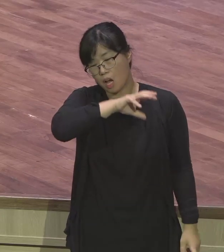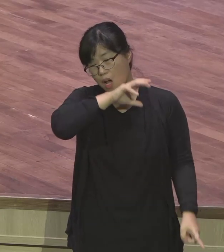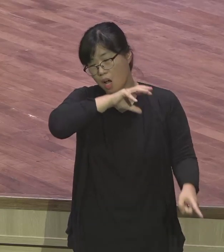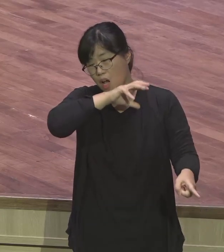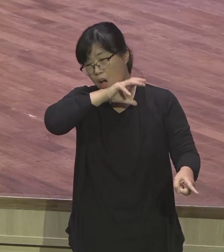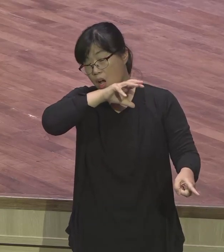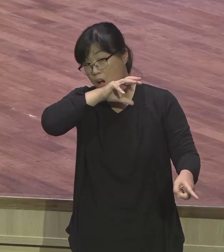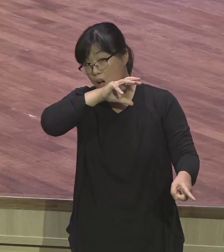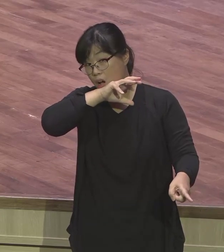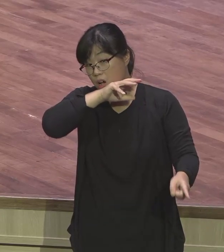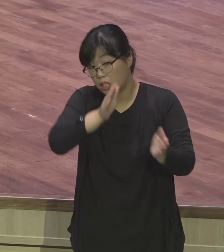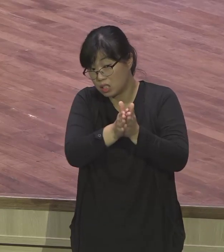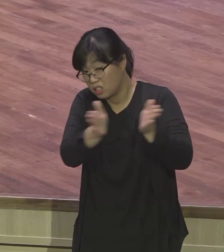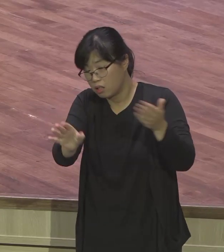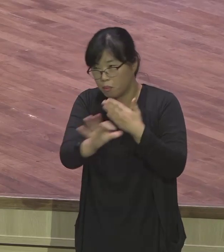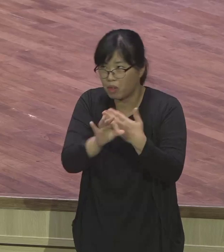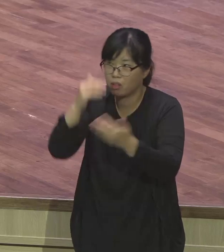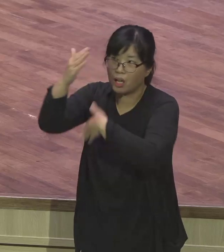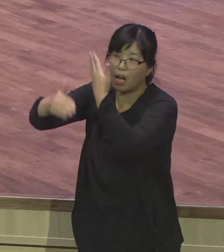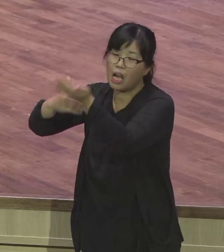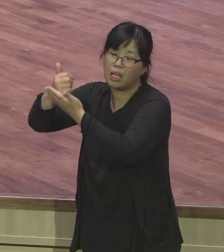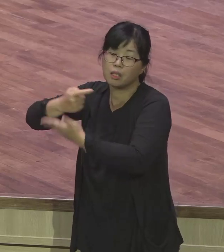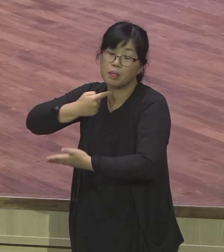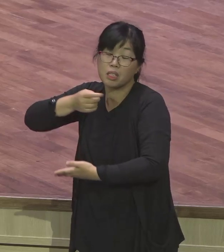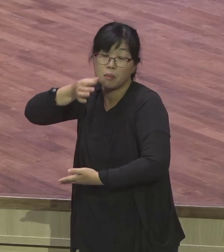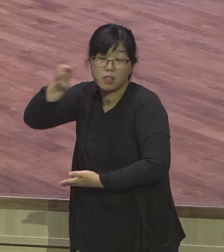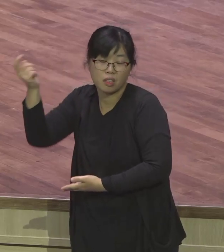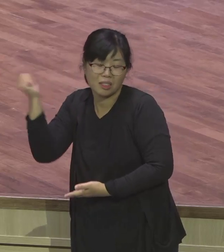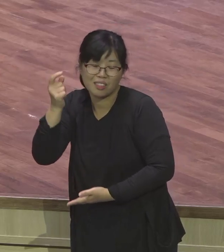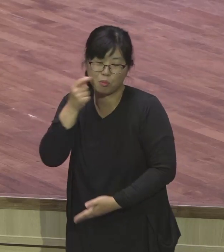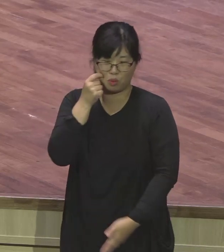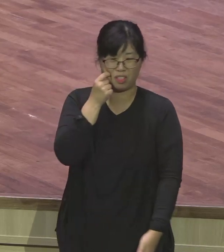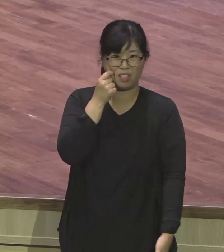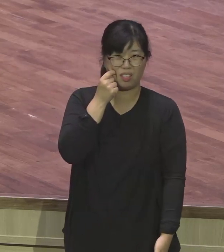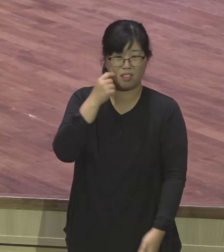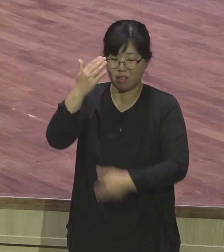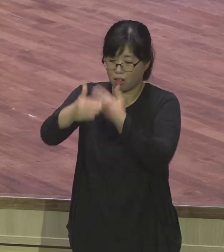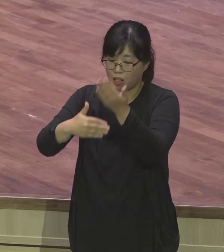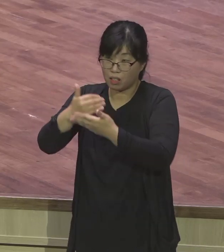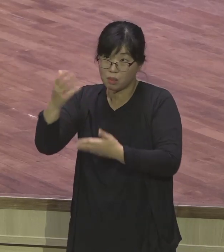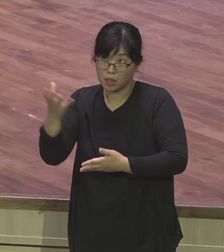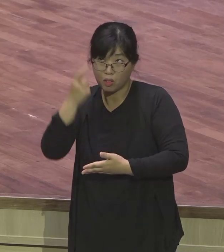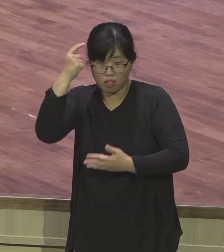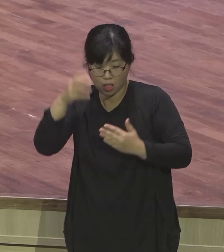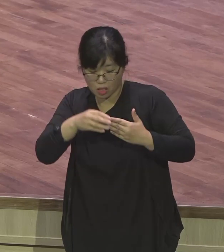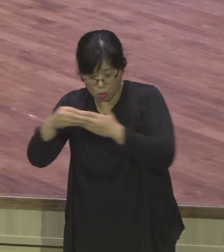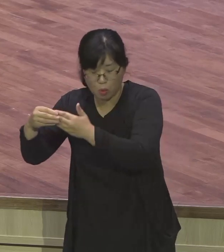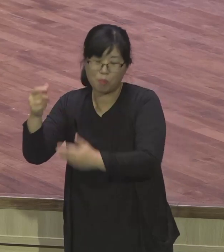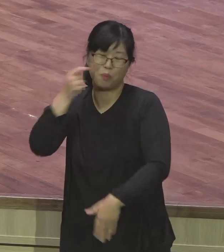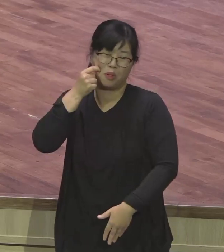하나님의 음성 들을 수 없어요 성령도 받을 수 없어요 기동도 받을 수 없어요